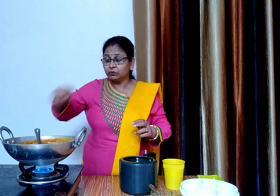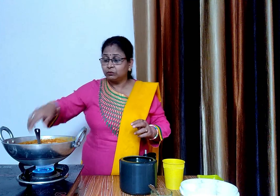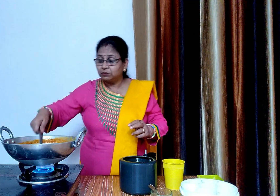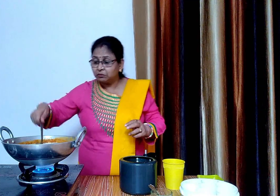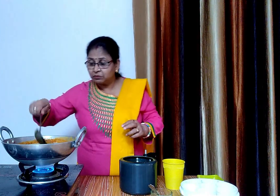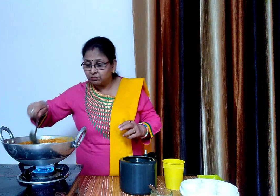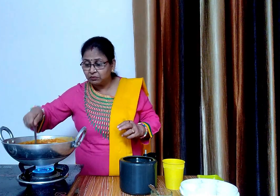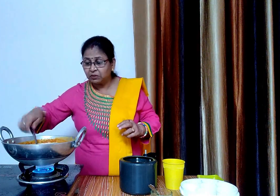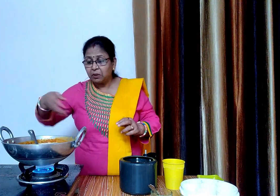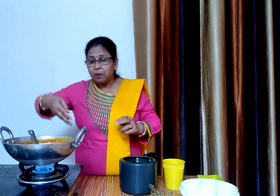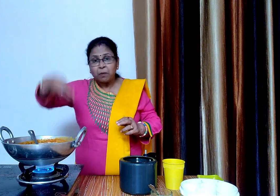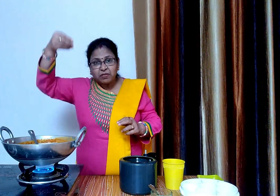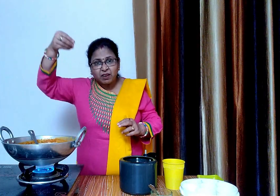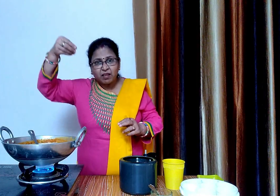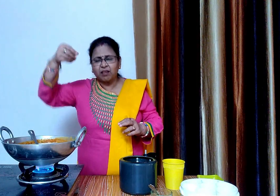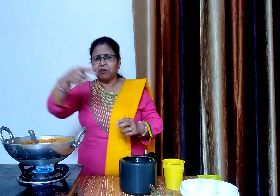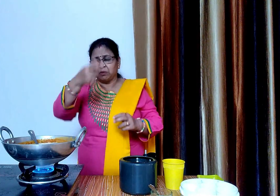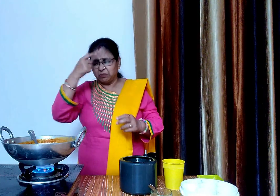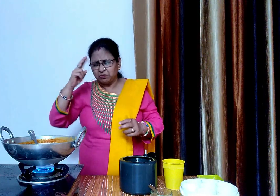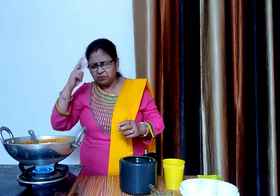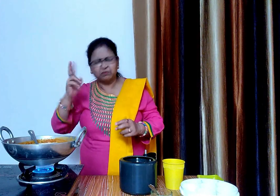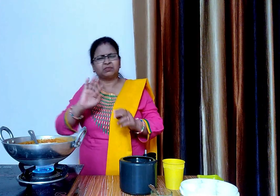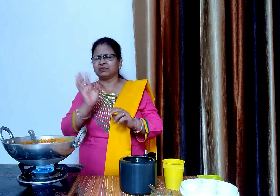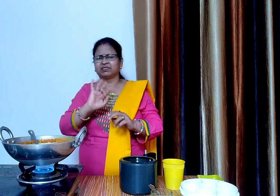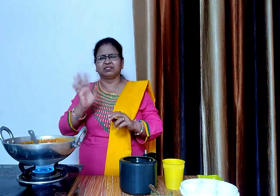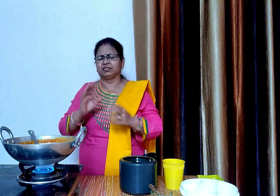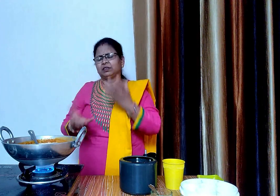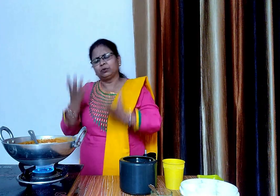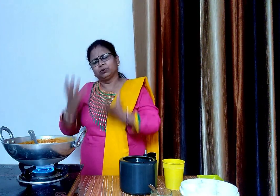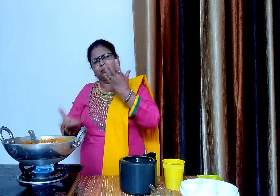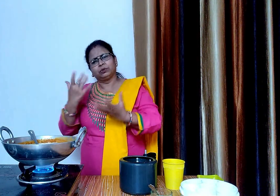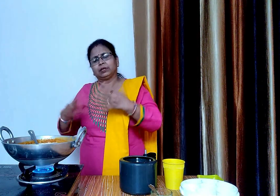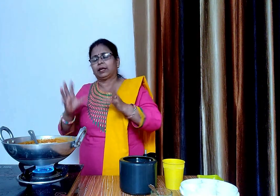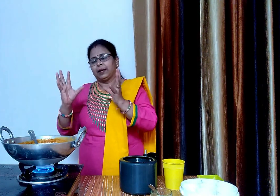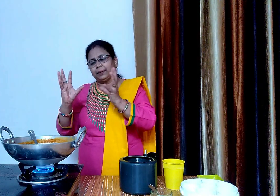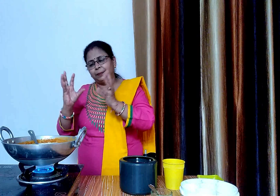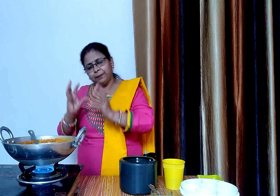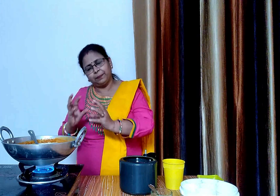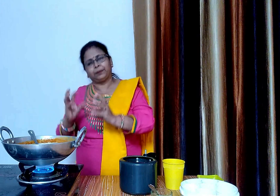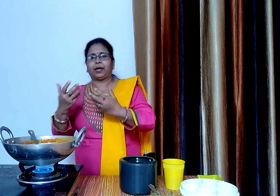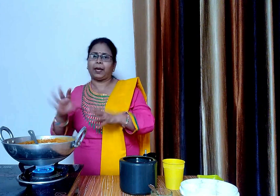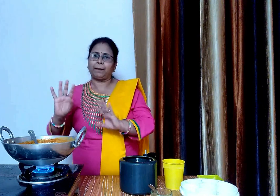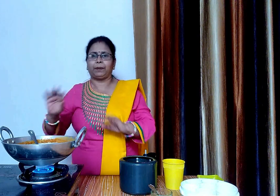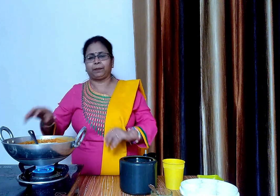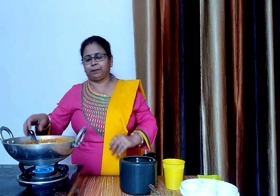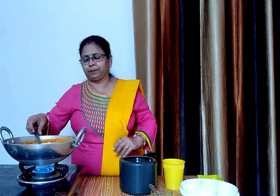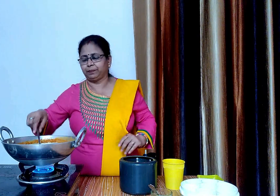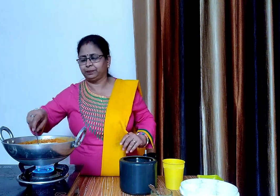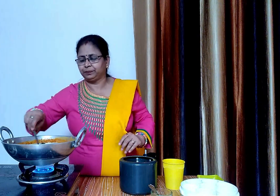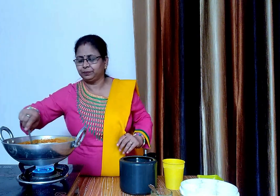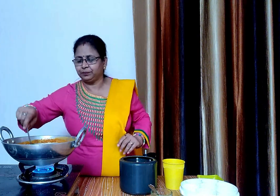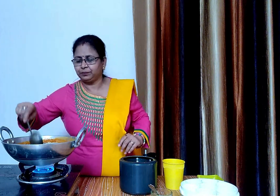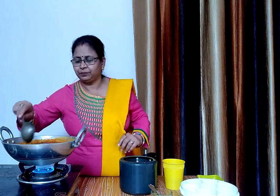अगर आपको लगी कि आपकी दाल जादर पत्ती हो चुकी है तो जादर टेंशन ना ले वो अपने आपी गाड़ी हो जाती है उबलने के बाद